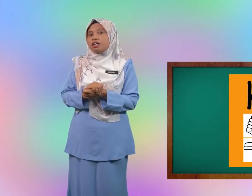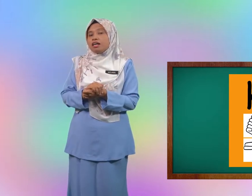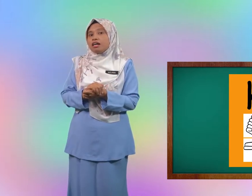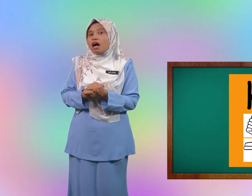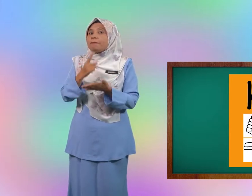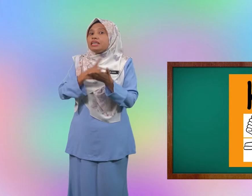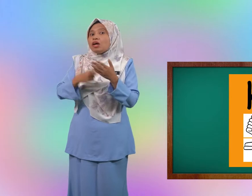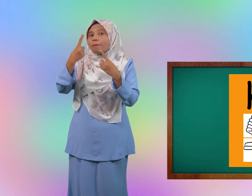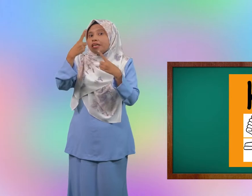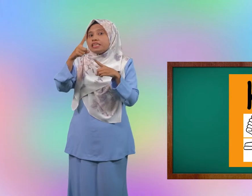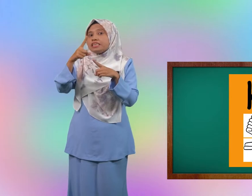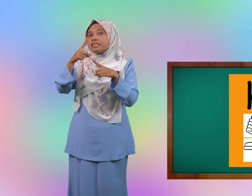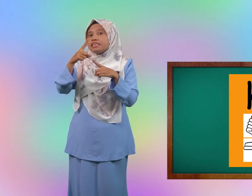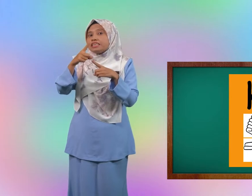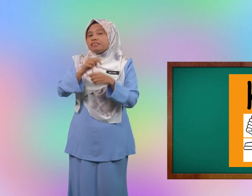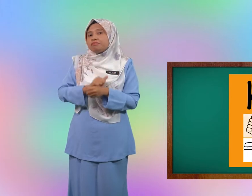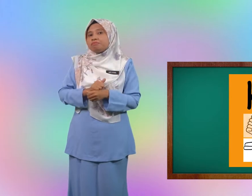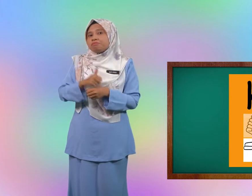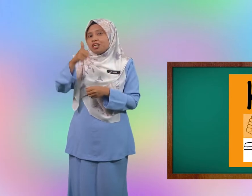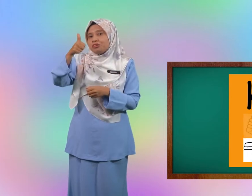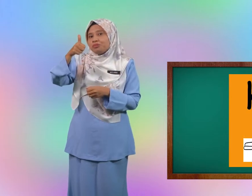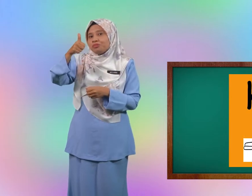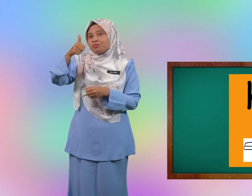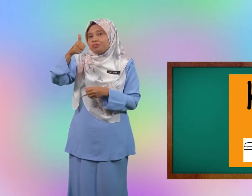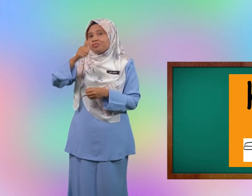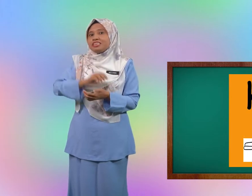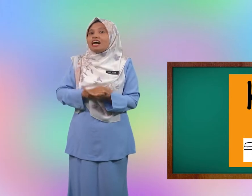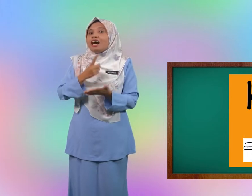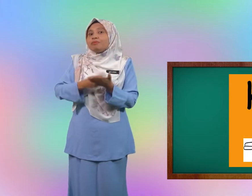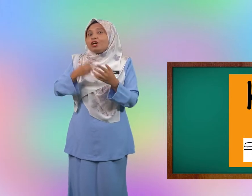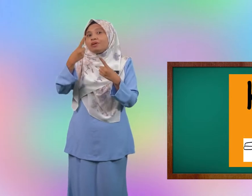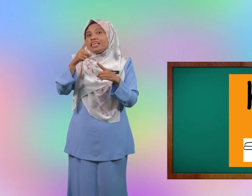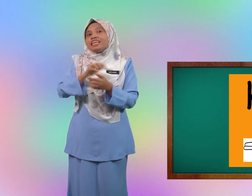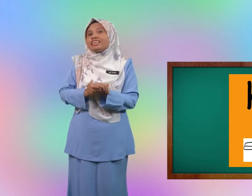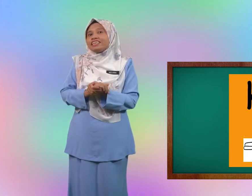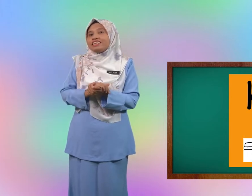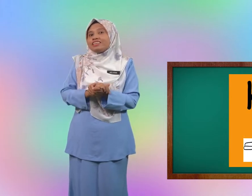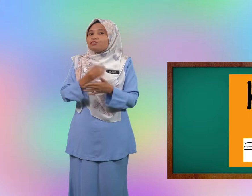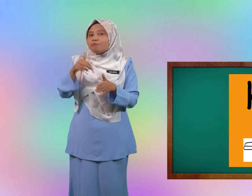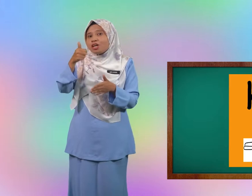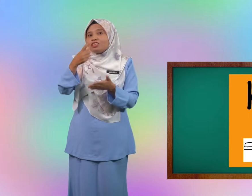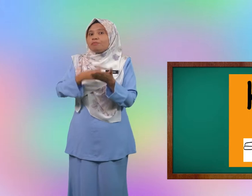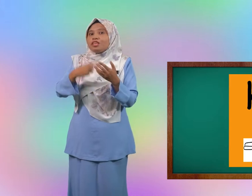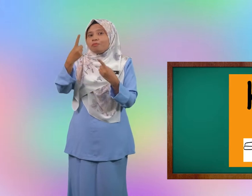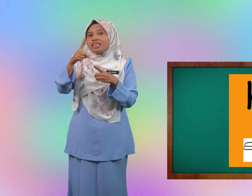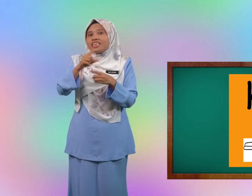apa jawapannya bagus apa jawapan dia sudah bagus apa jawapan dia